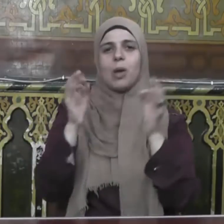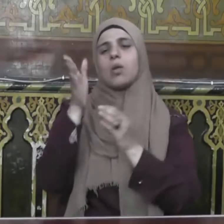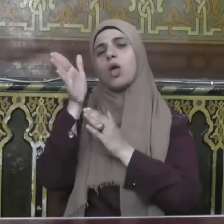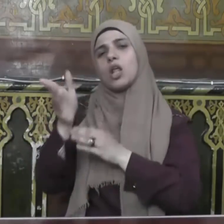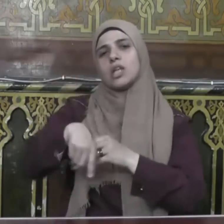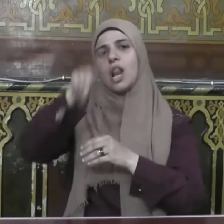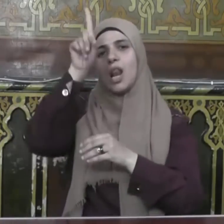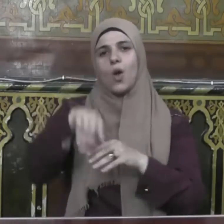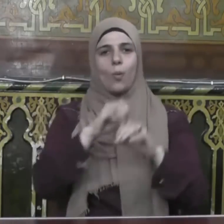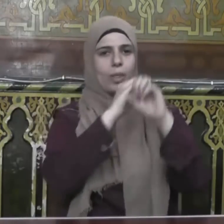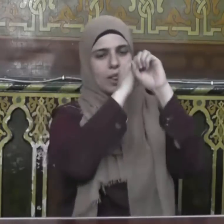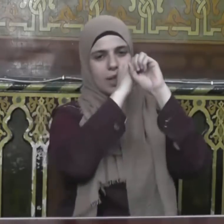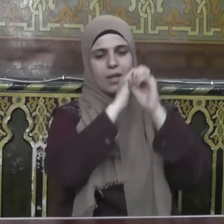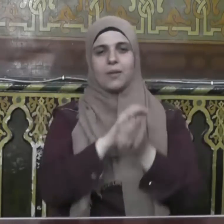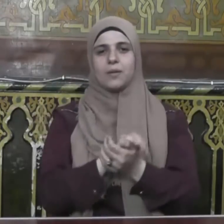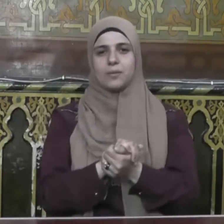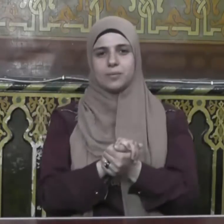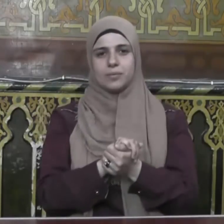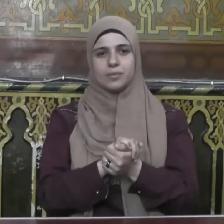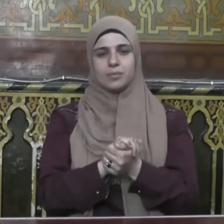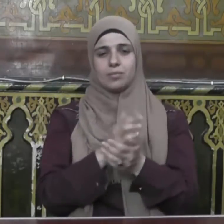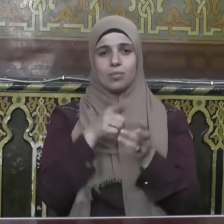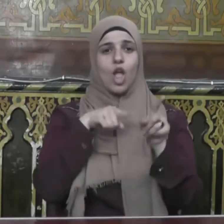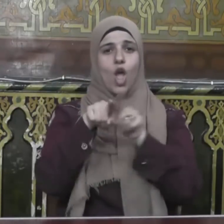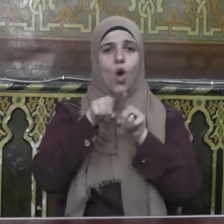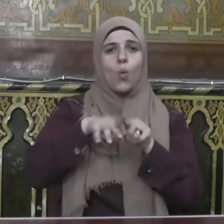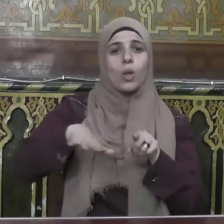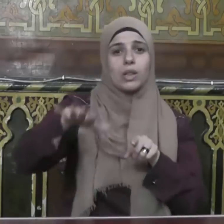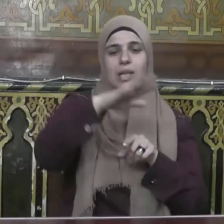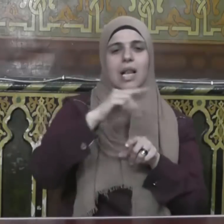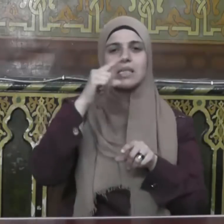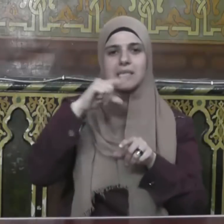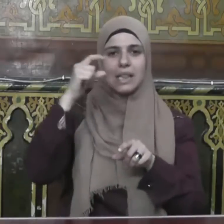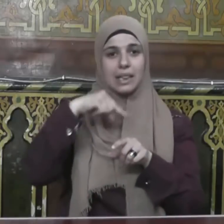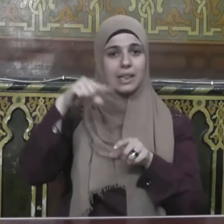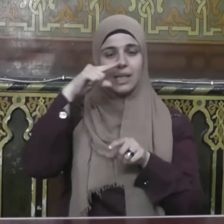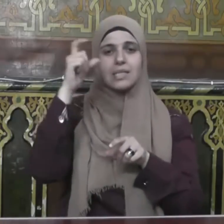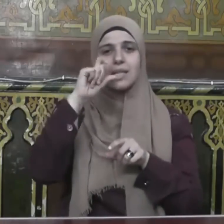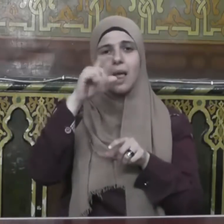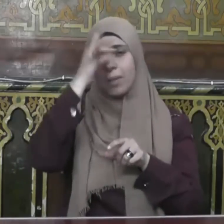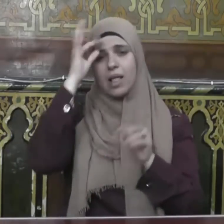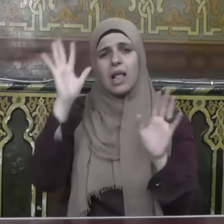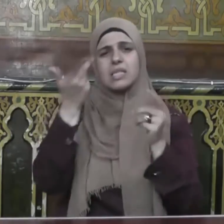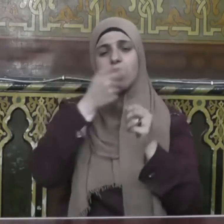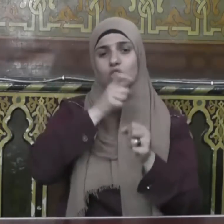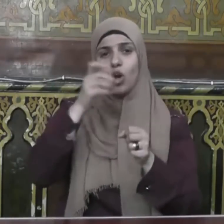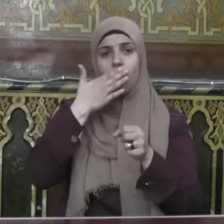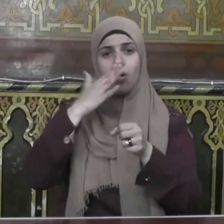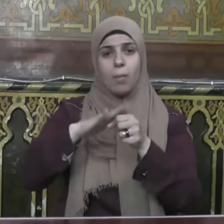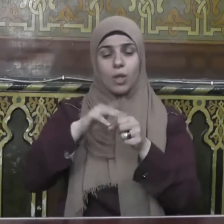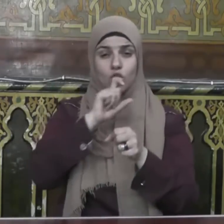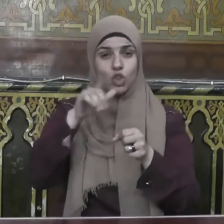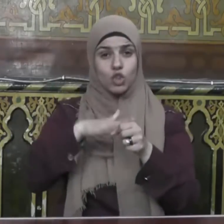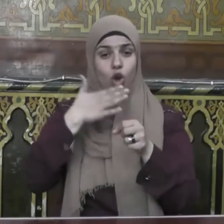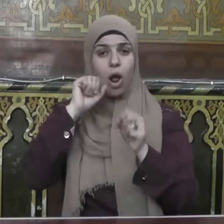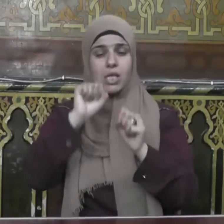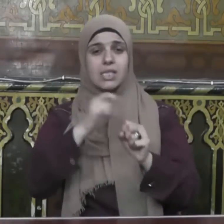بإحسان إلى يوم الدين إخوة الإسلام إذا كان رمضان هو شهر الإيمان فإنه أيضا